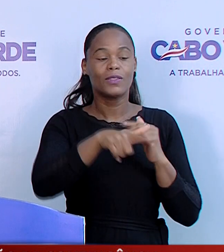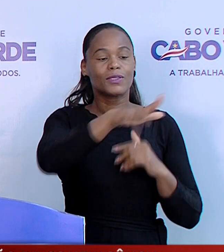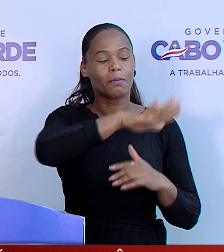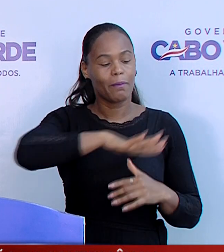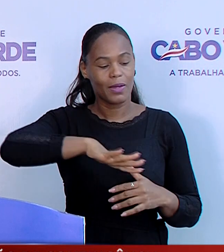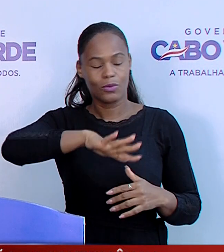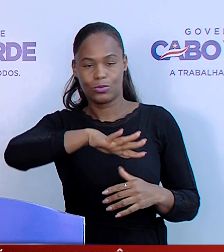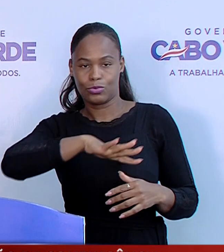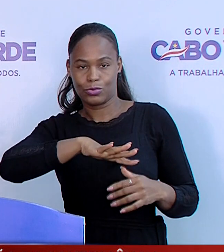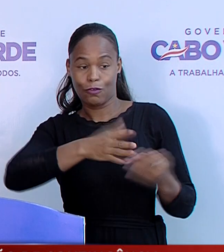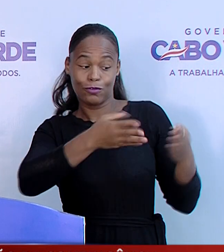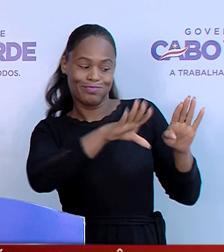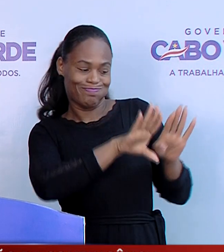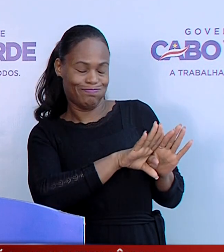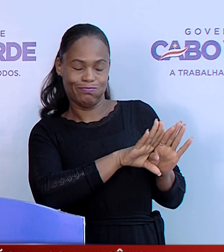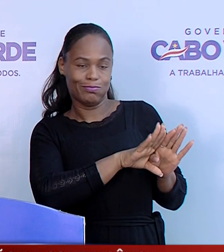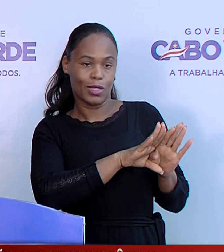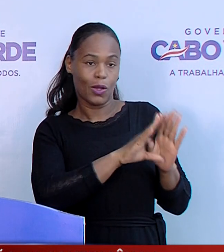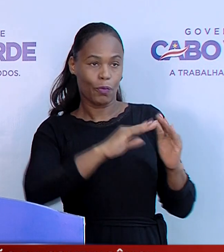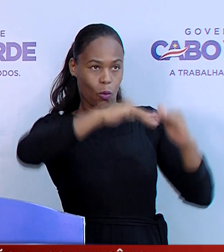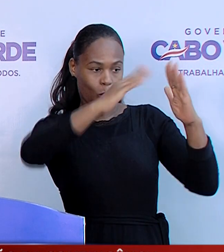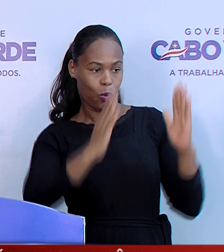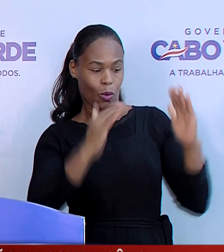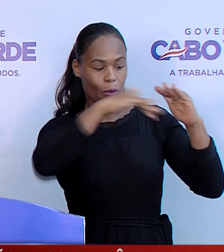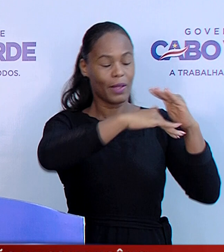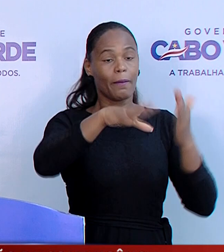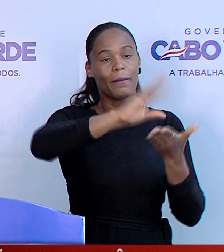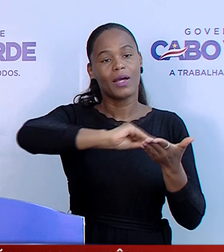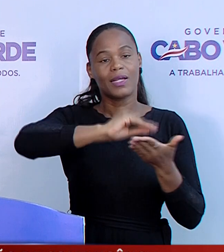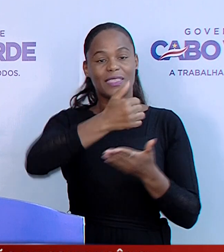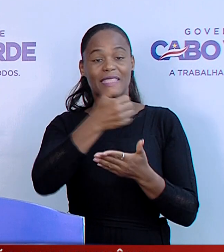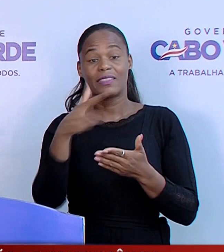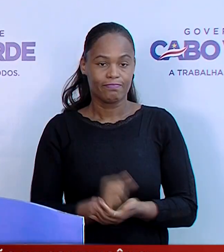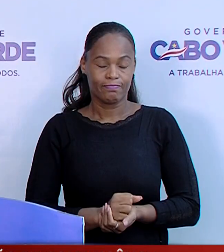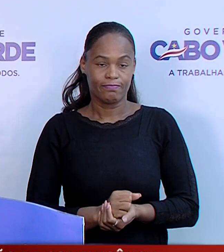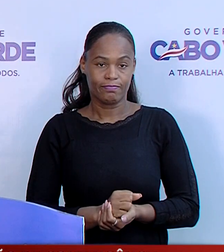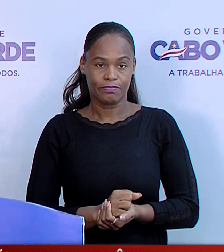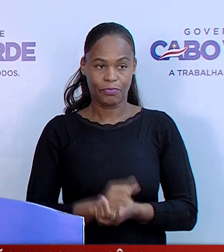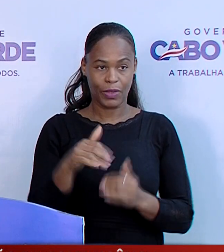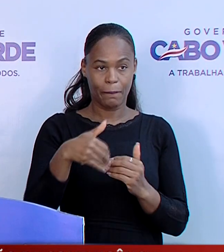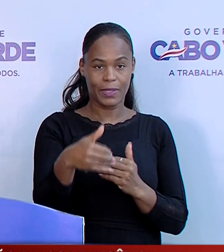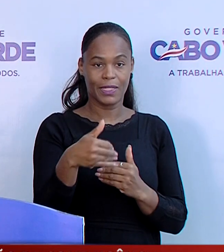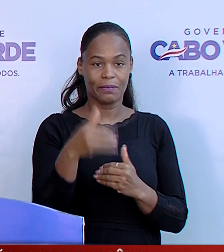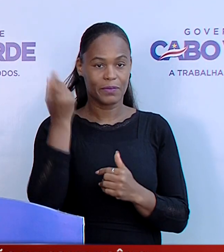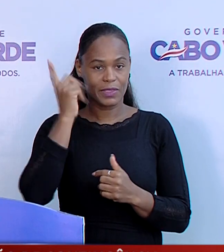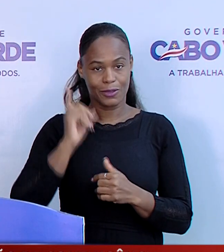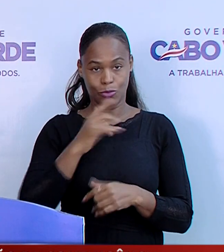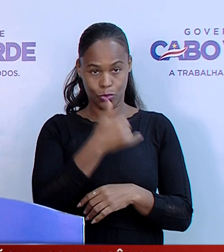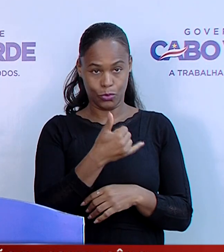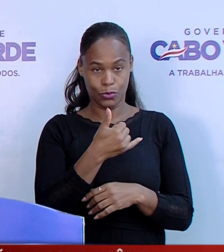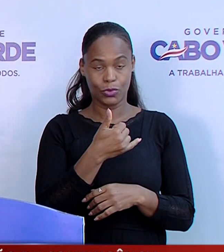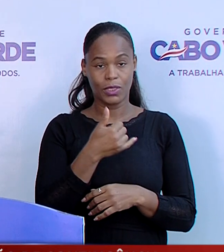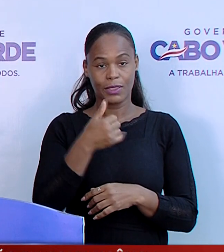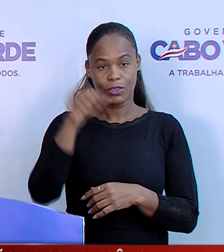espaços fechados e cobertos com mais de 500 participantes. A partir do dia 2 de